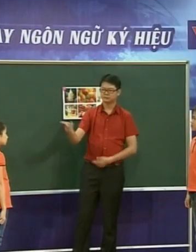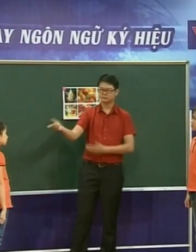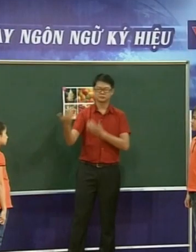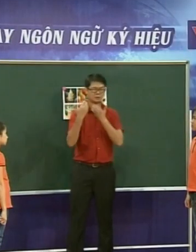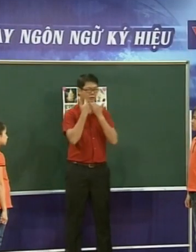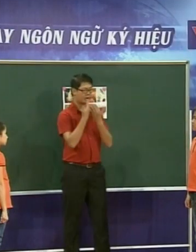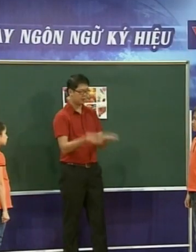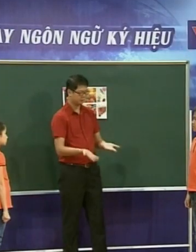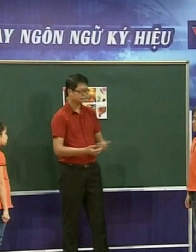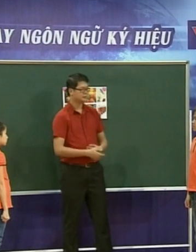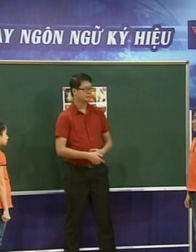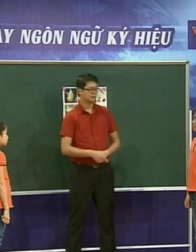Hai bạn sẽ cùng đổi vai nhé